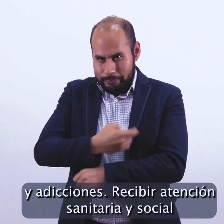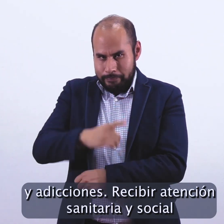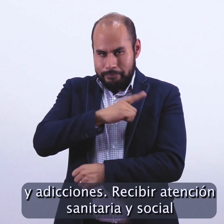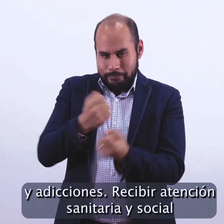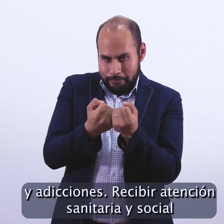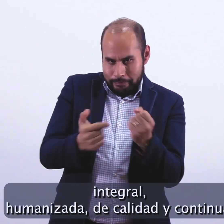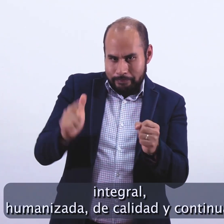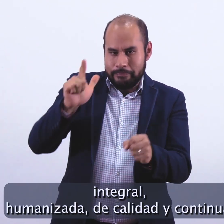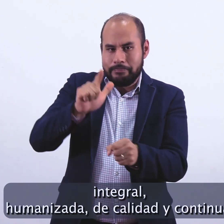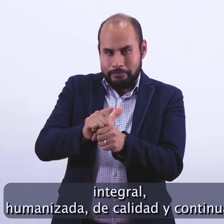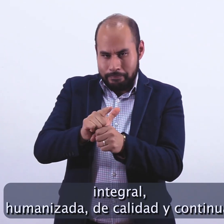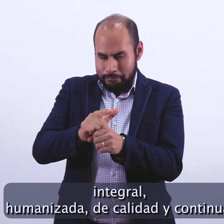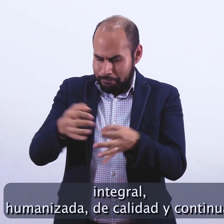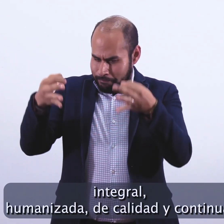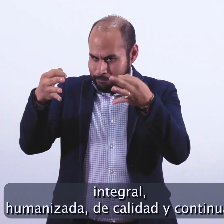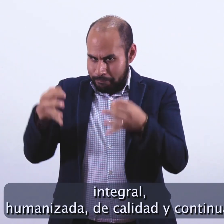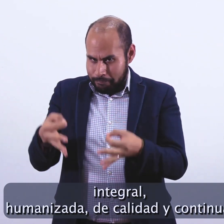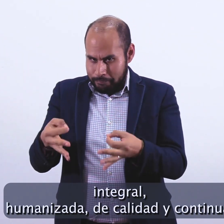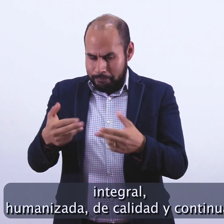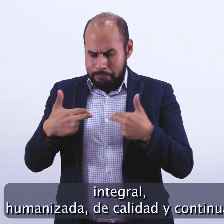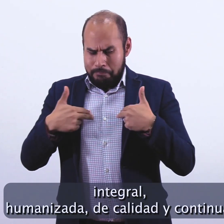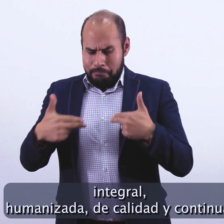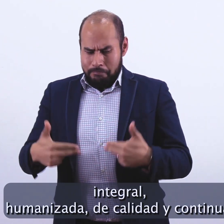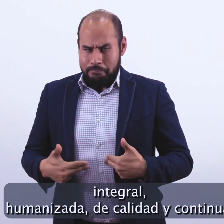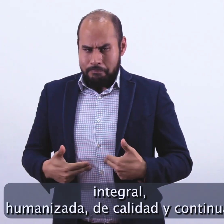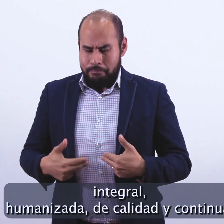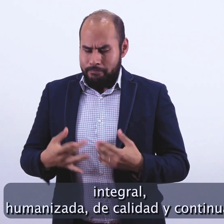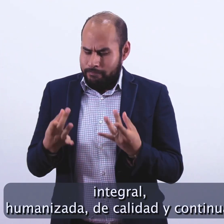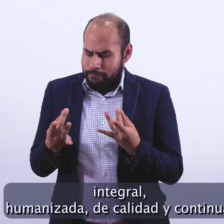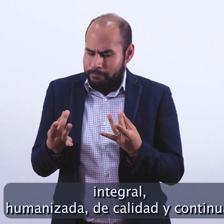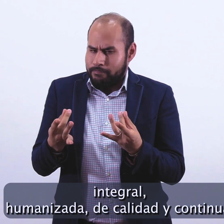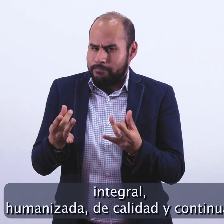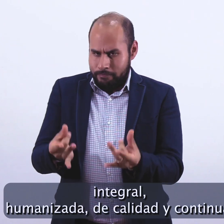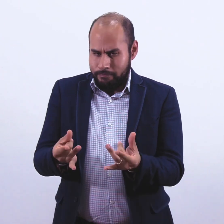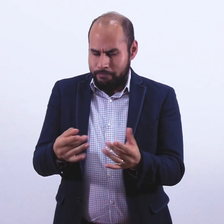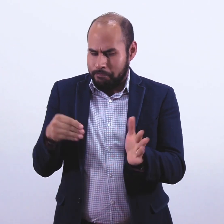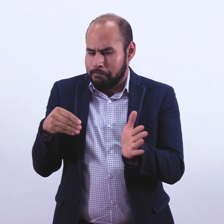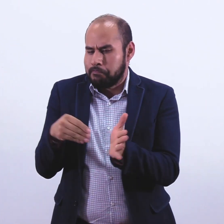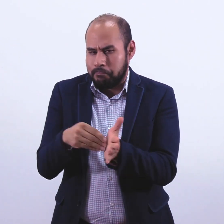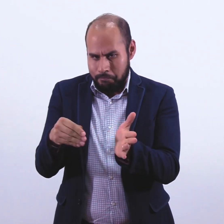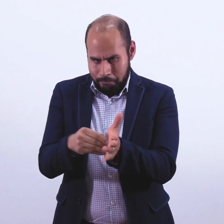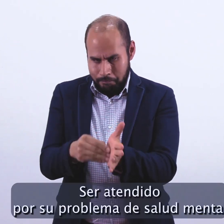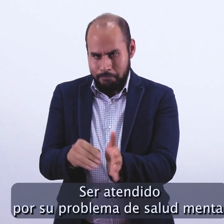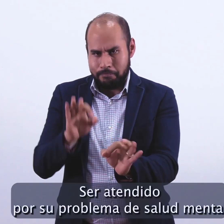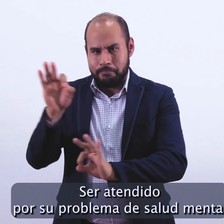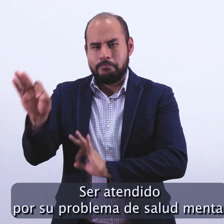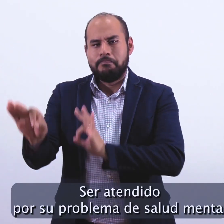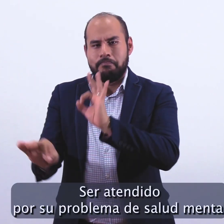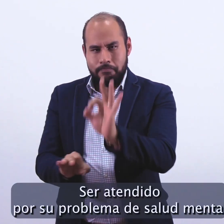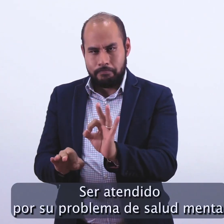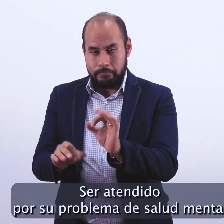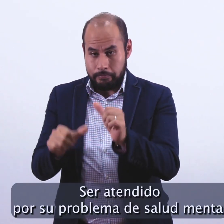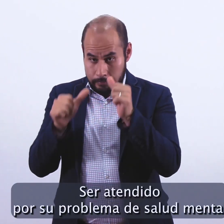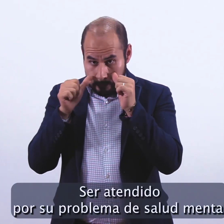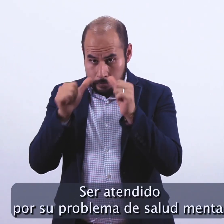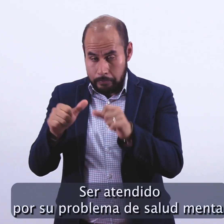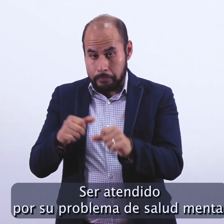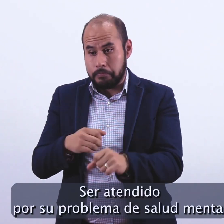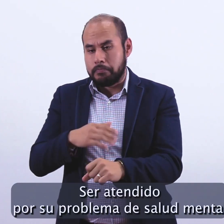social integral, humanizada, de calidad y continua. Ser atendido por su problema de salud mental